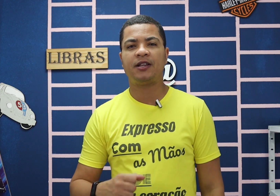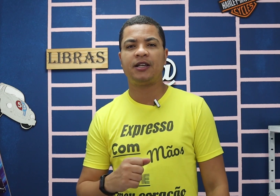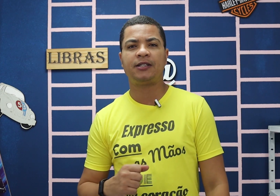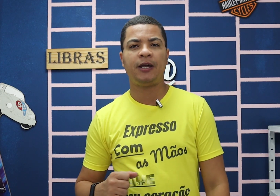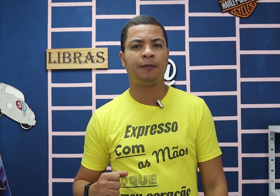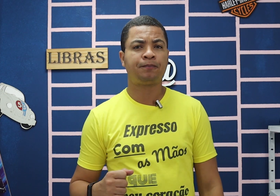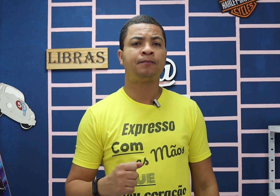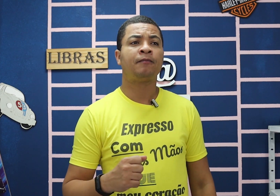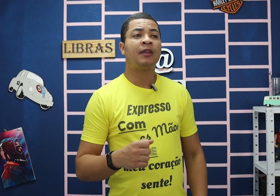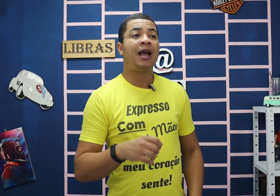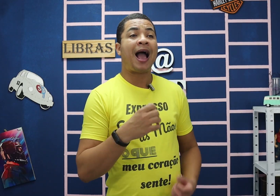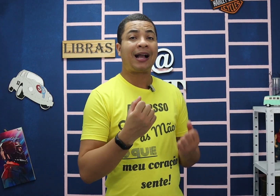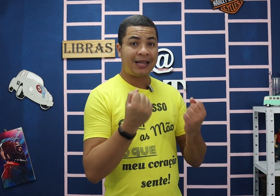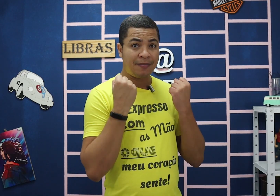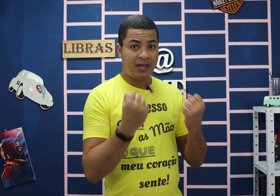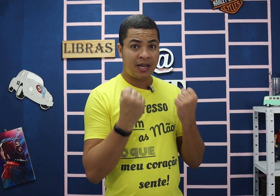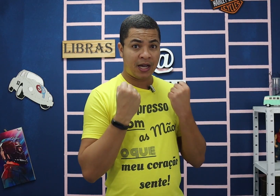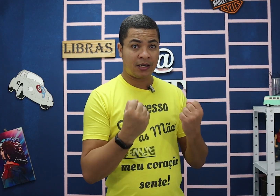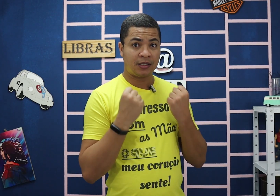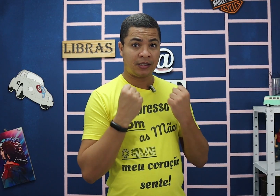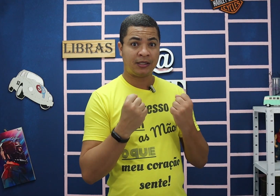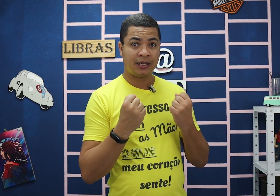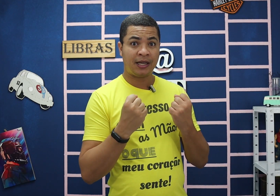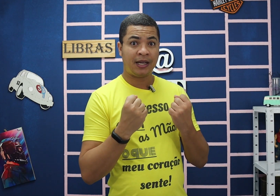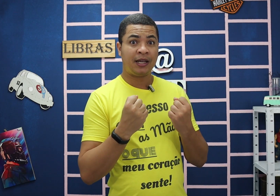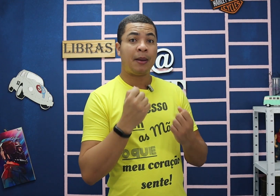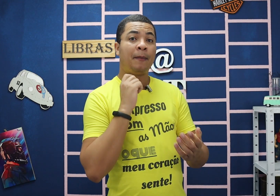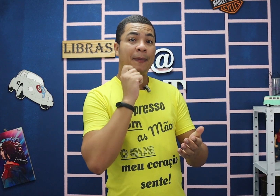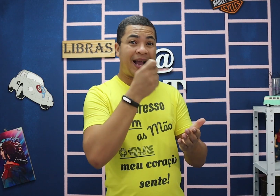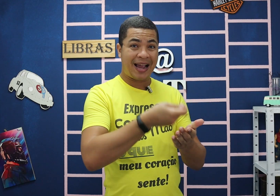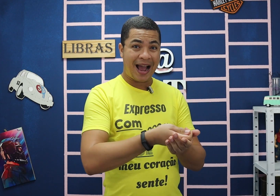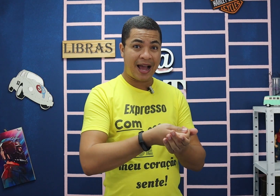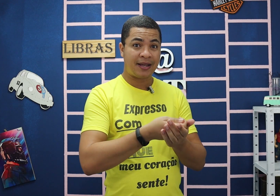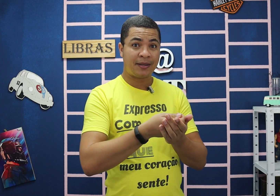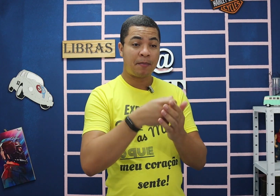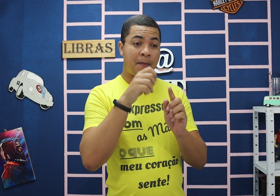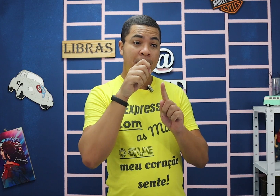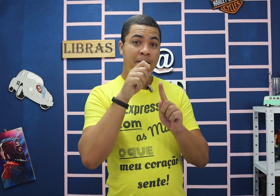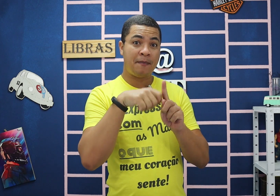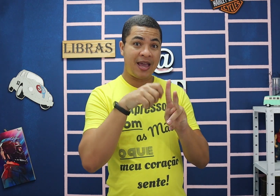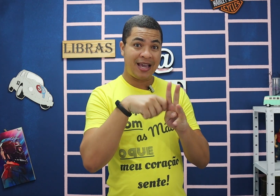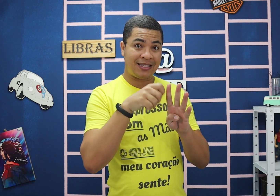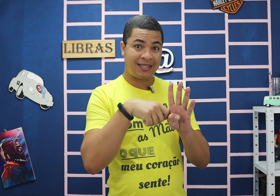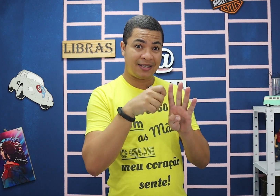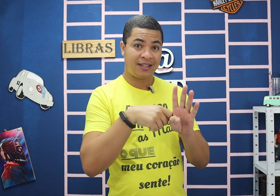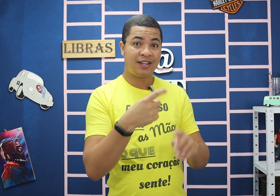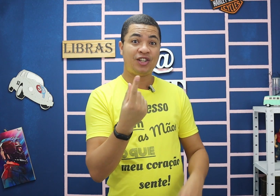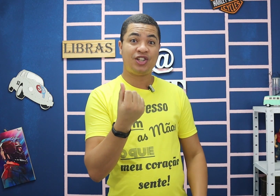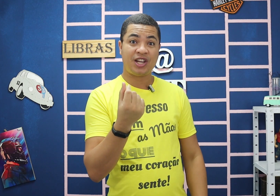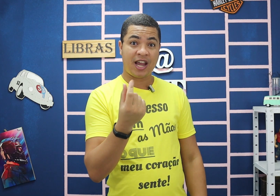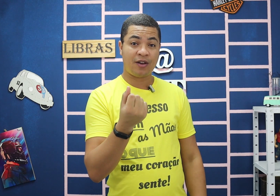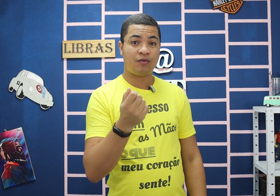fazer assim, academia, pagar, mês, dinheiro,